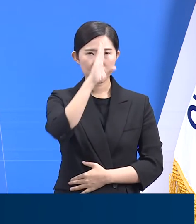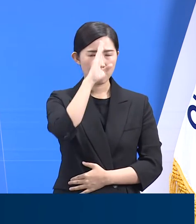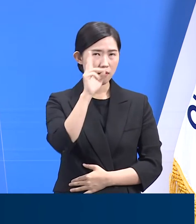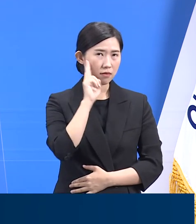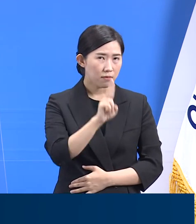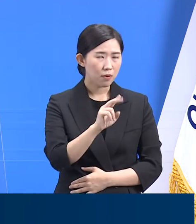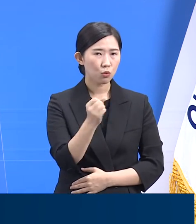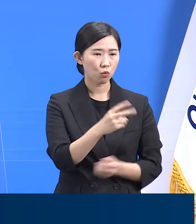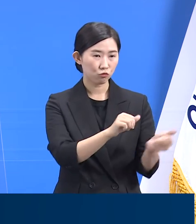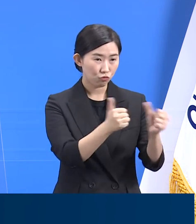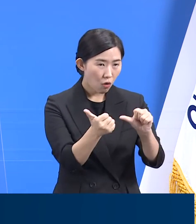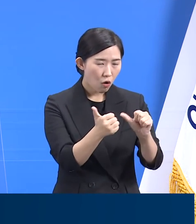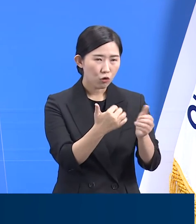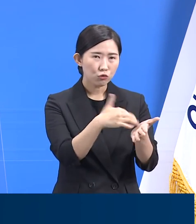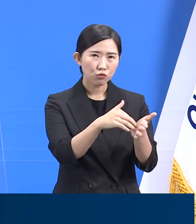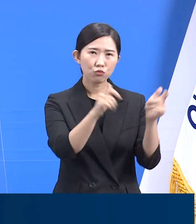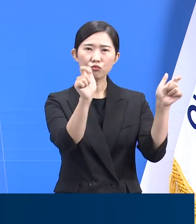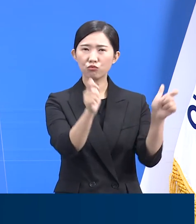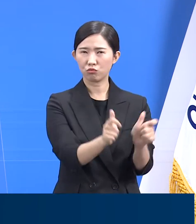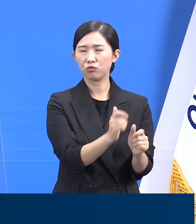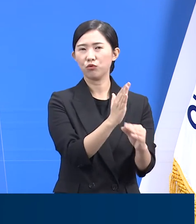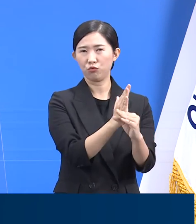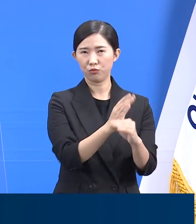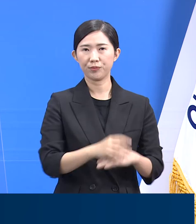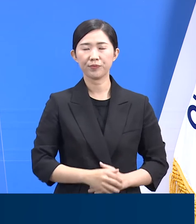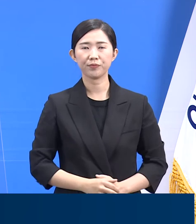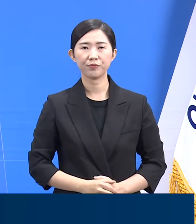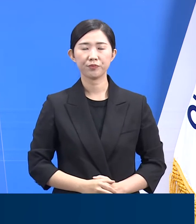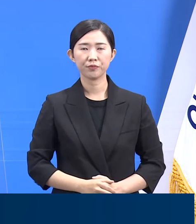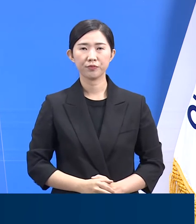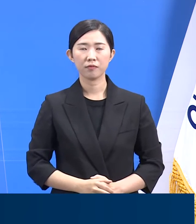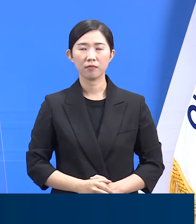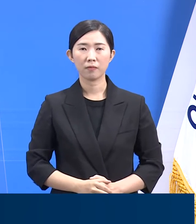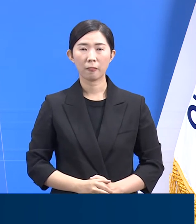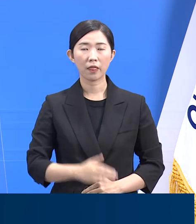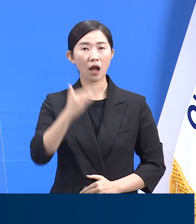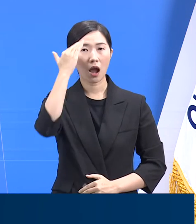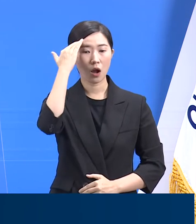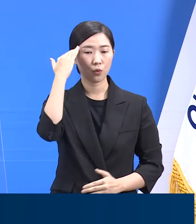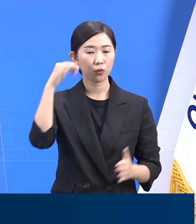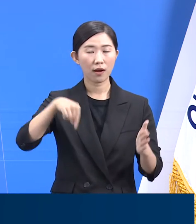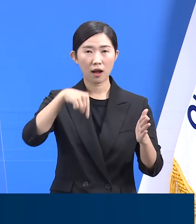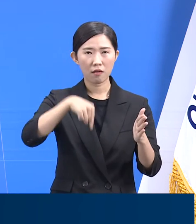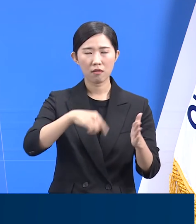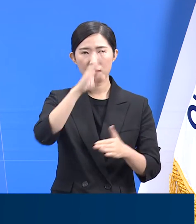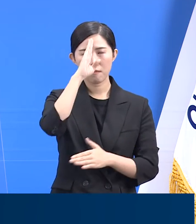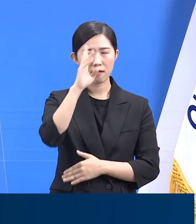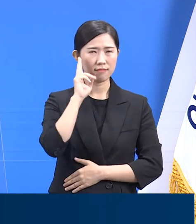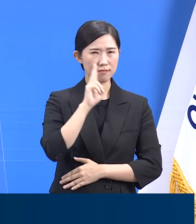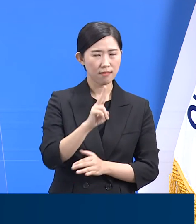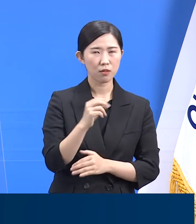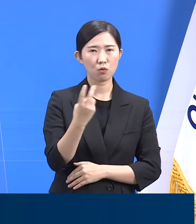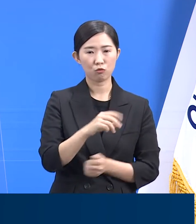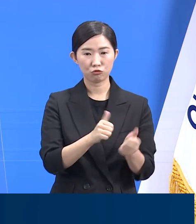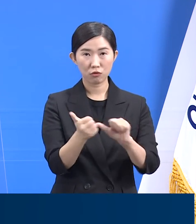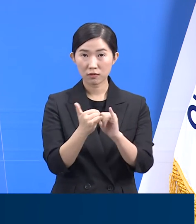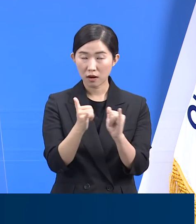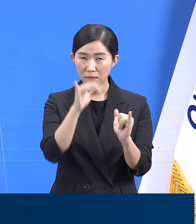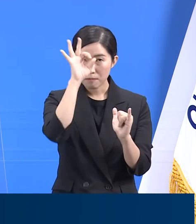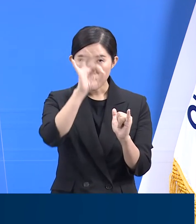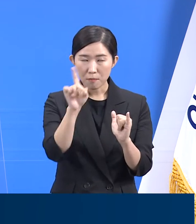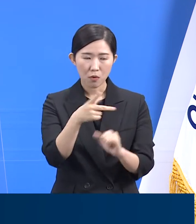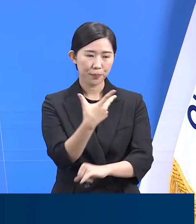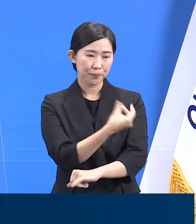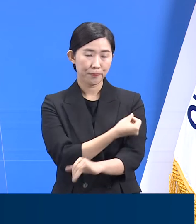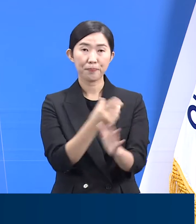감소하고 있는 것으로 분석됩니다. 국내 유정중 및 사망자 현황 분석에 따르면 백신 접종을